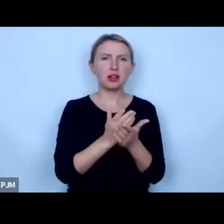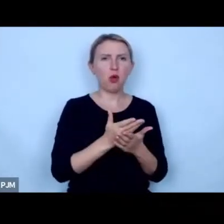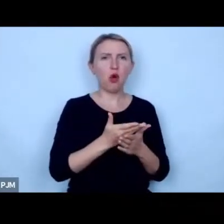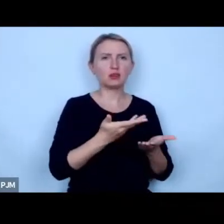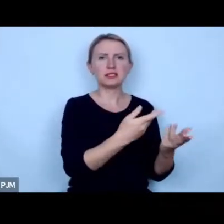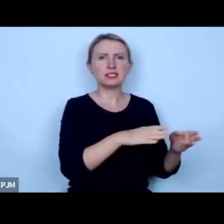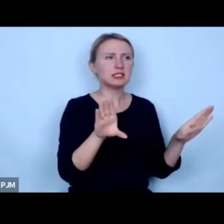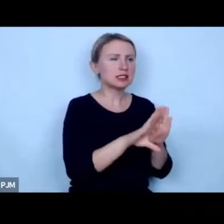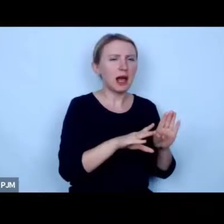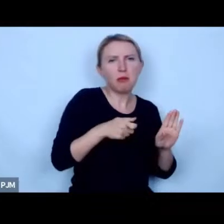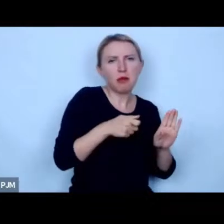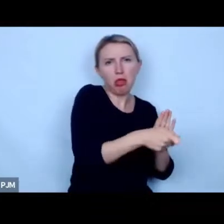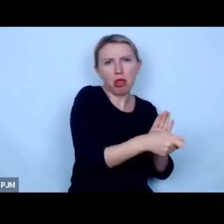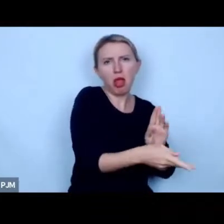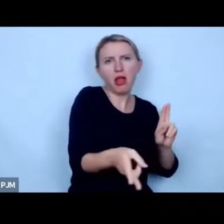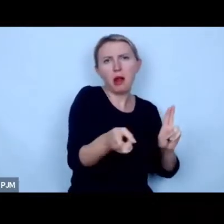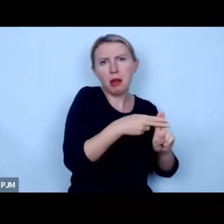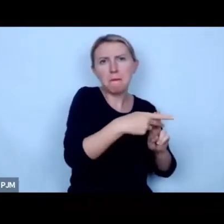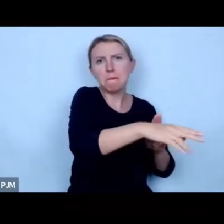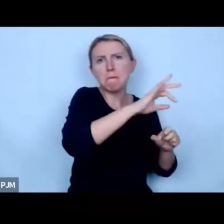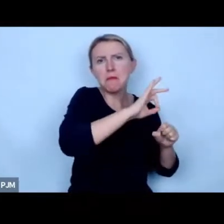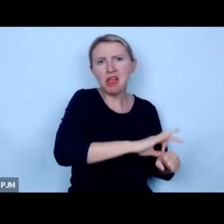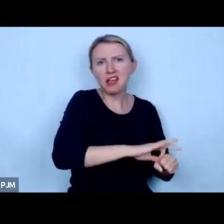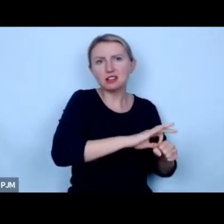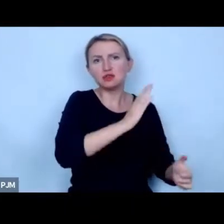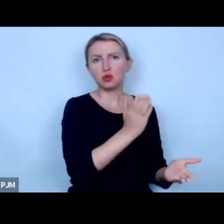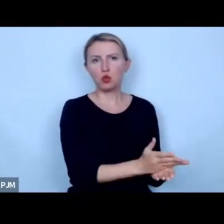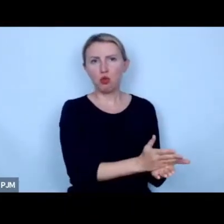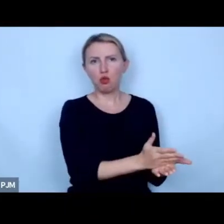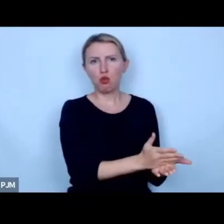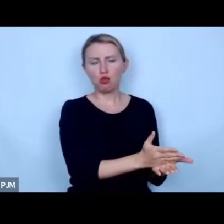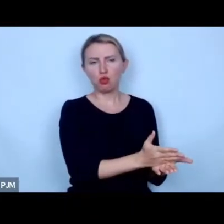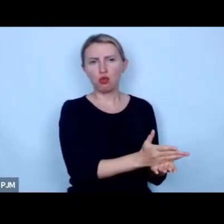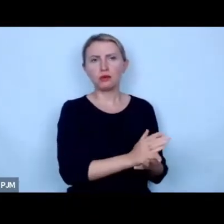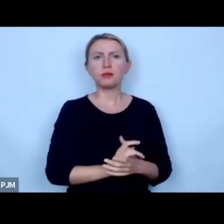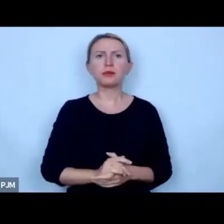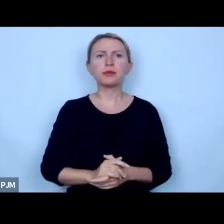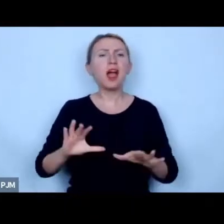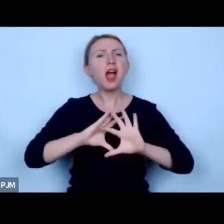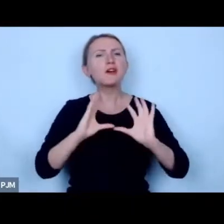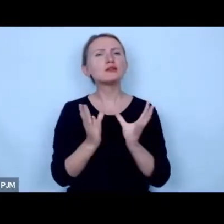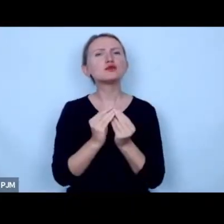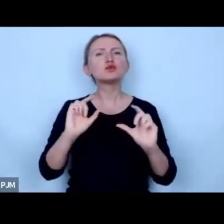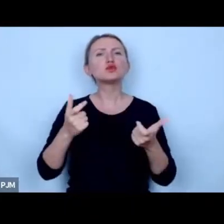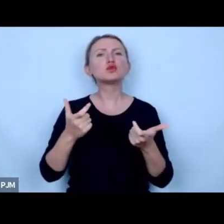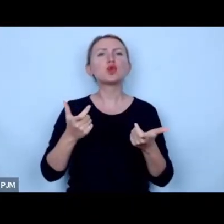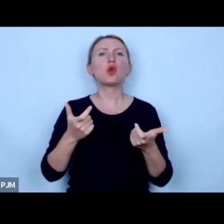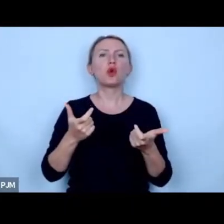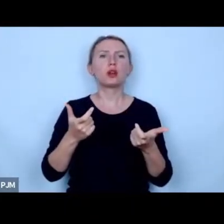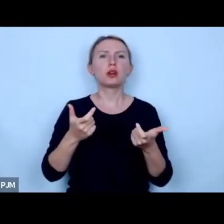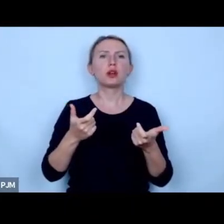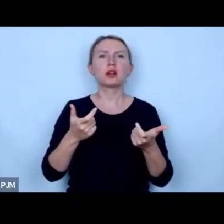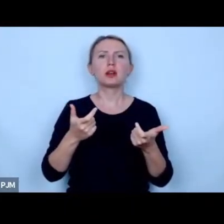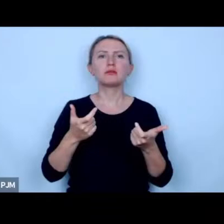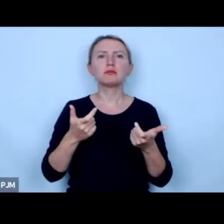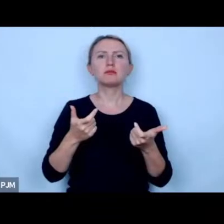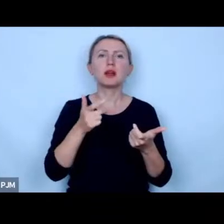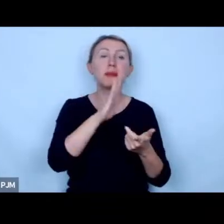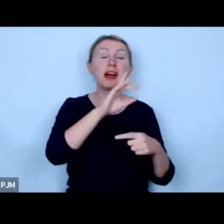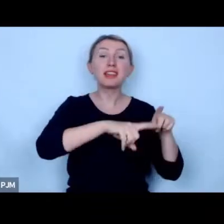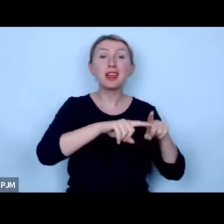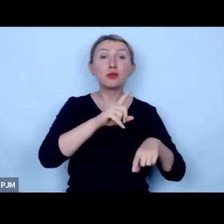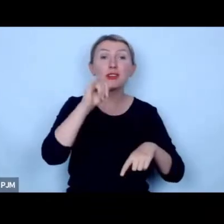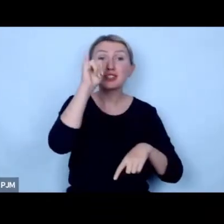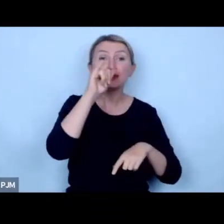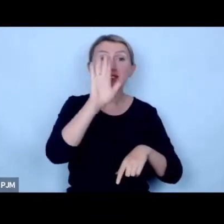dał naklejkę mięso i koniec a wszystko to co dała natura